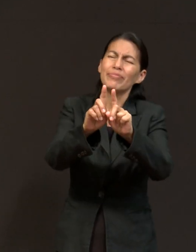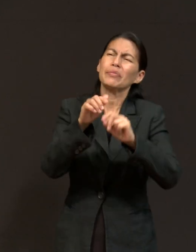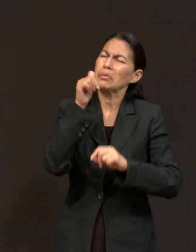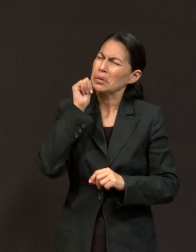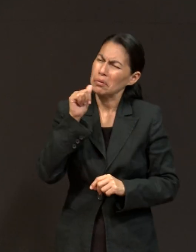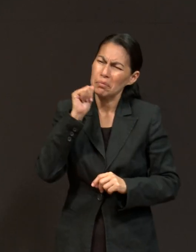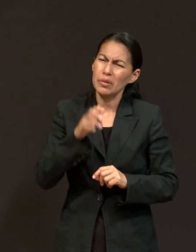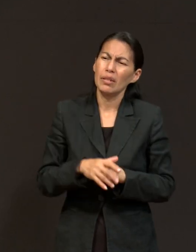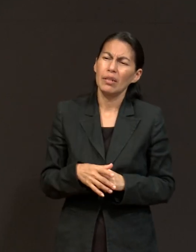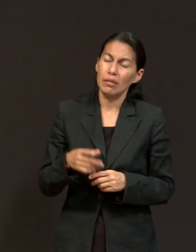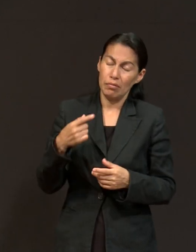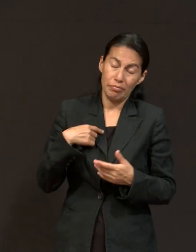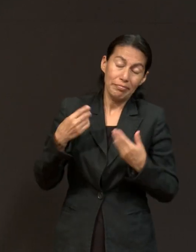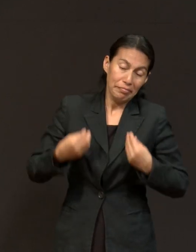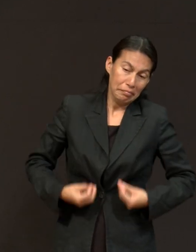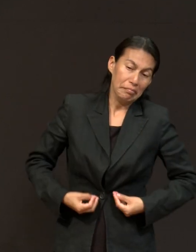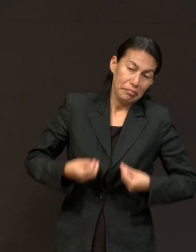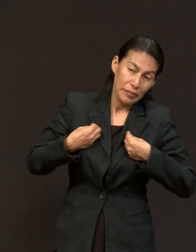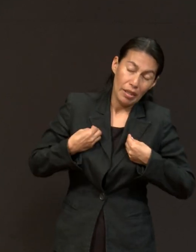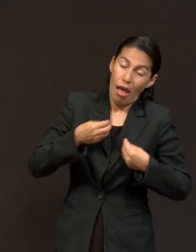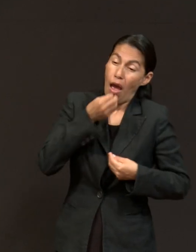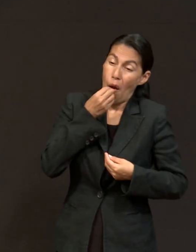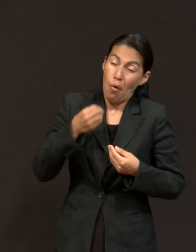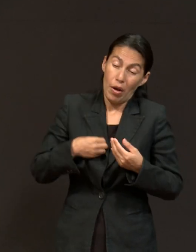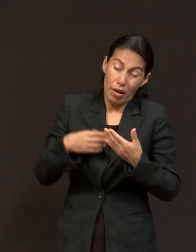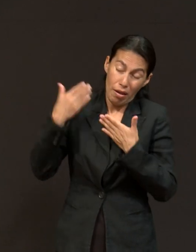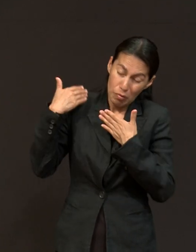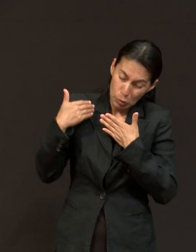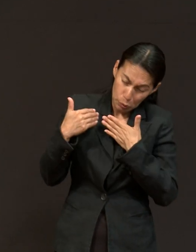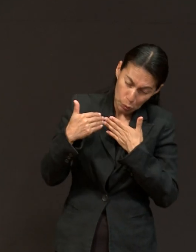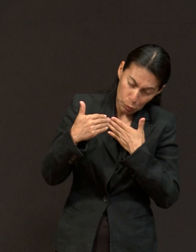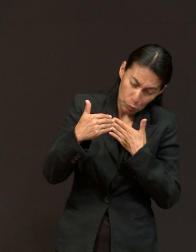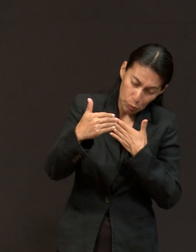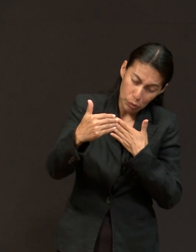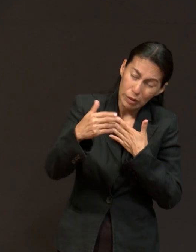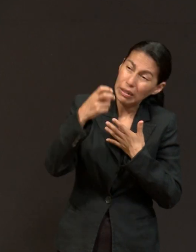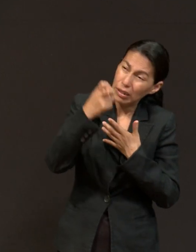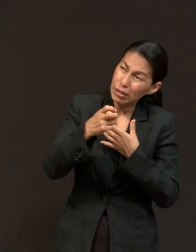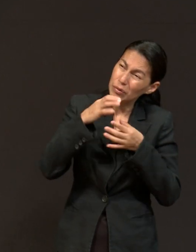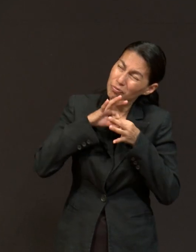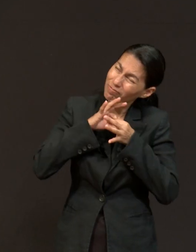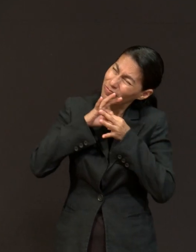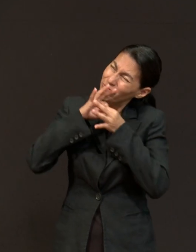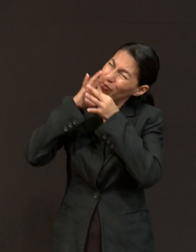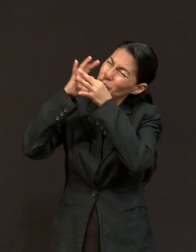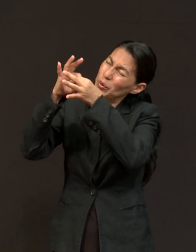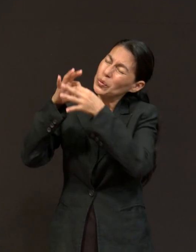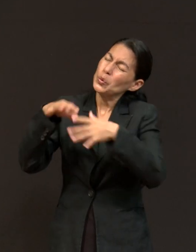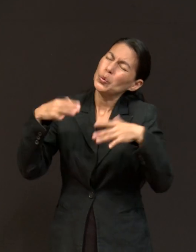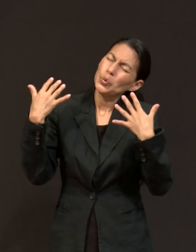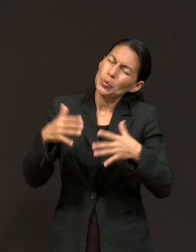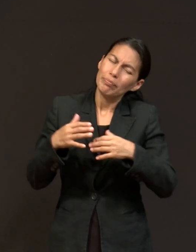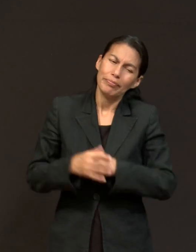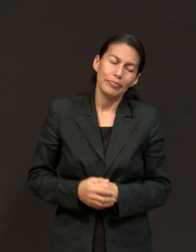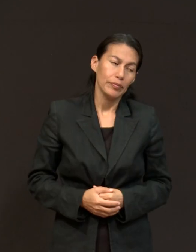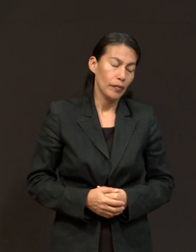seguir trascendiendo en mi vida y que al pasar el tiempo iba a ser así. Débora, eso que acabas de decir es muy importante